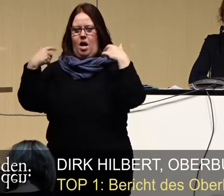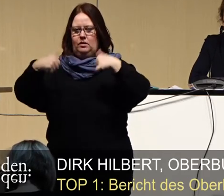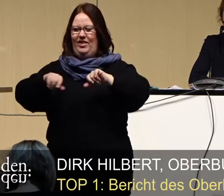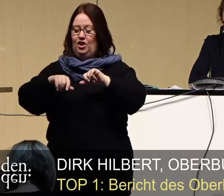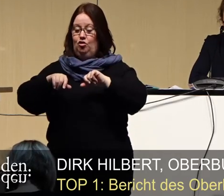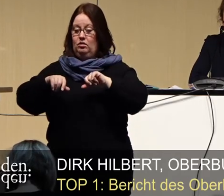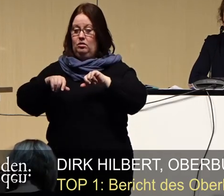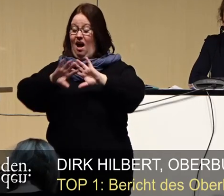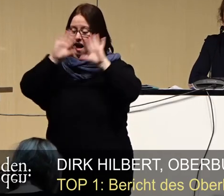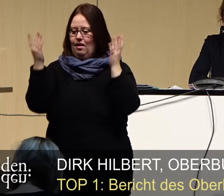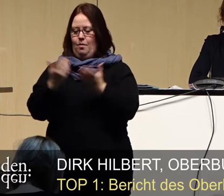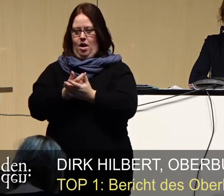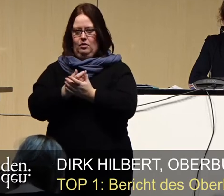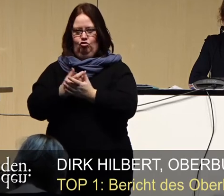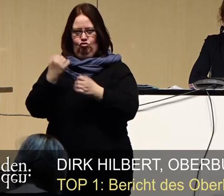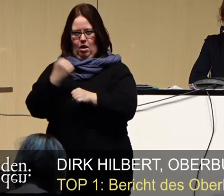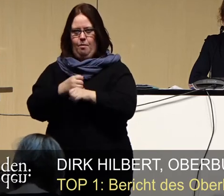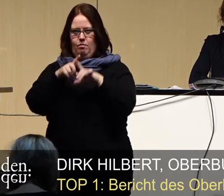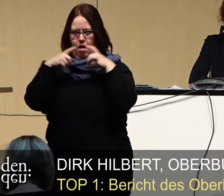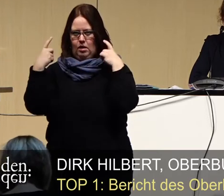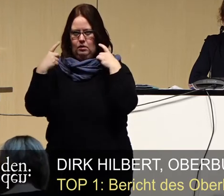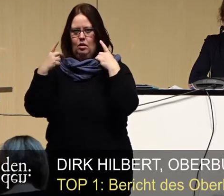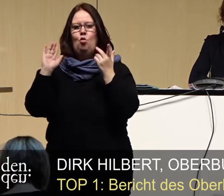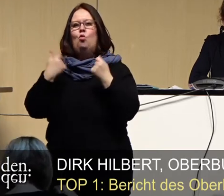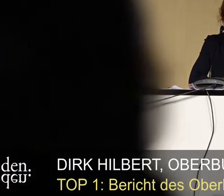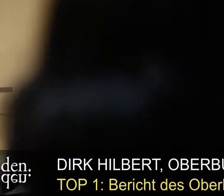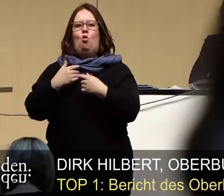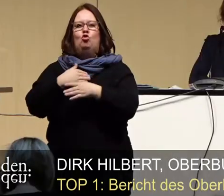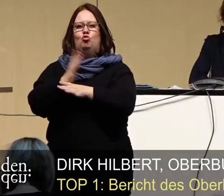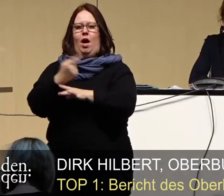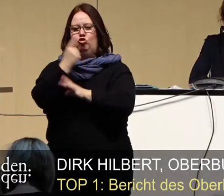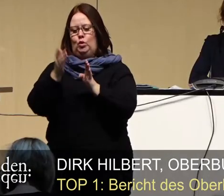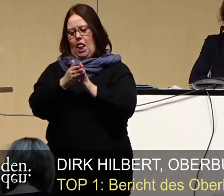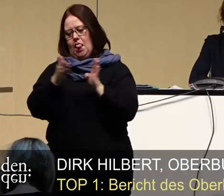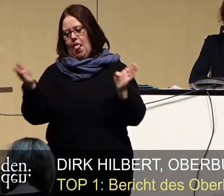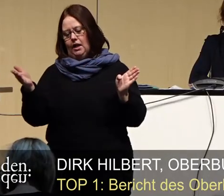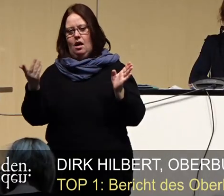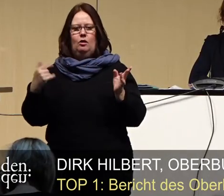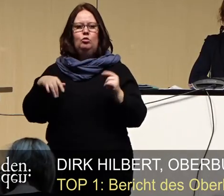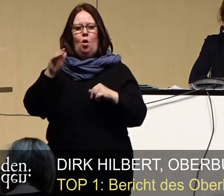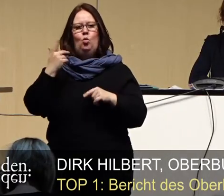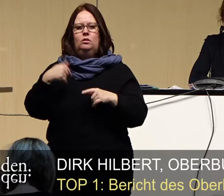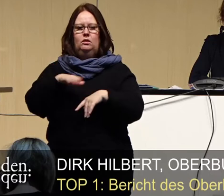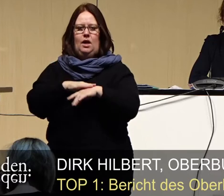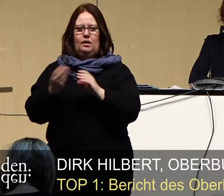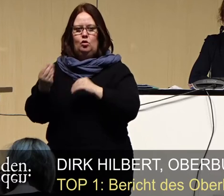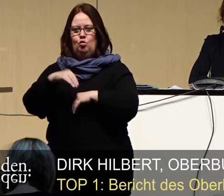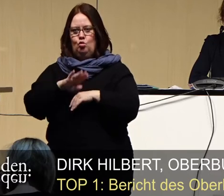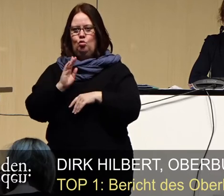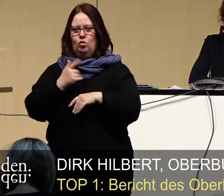geben und auch eine Verlängerung der Sperrstunde und in dieser Zeit auch ein